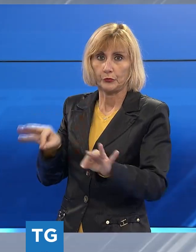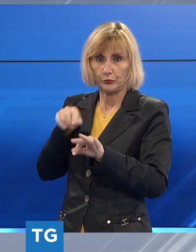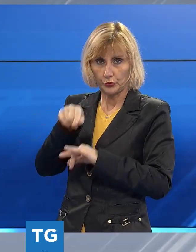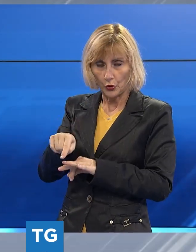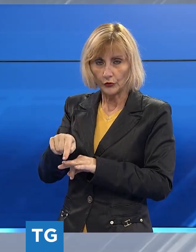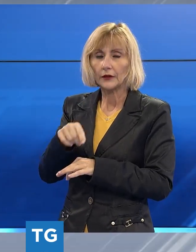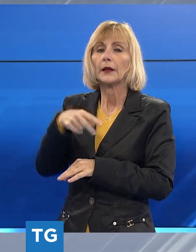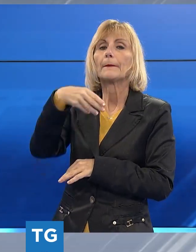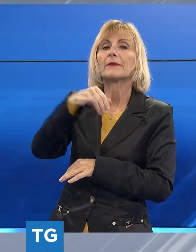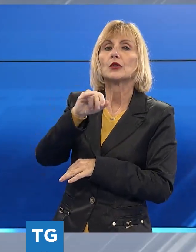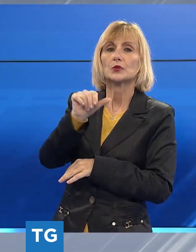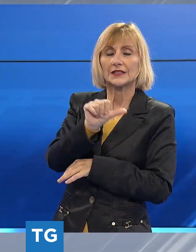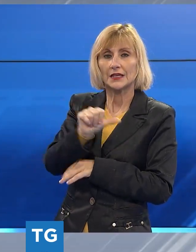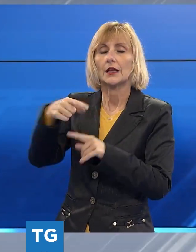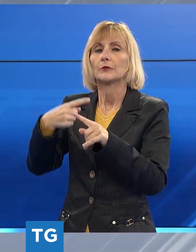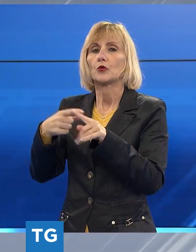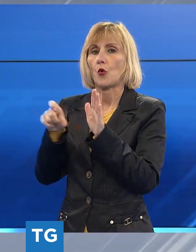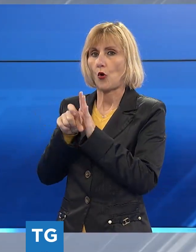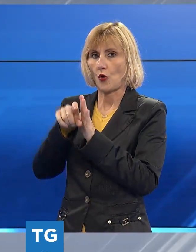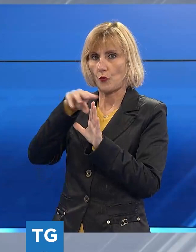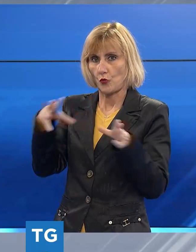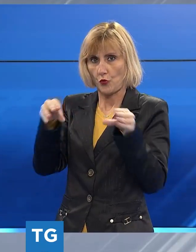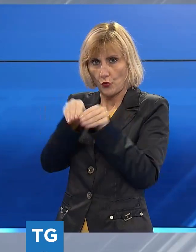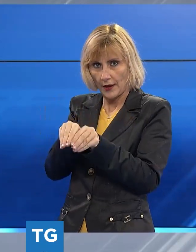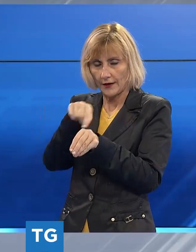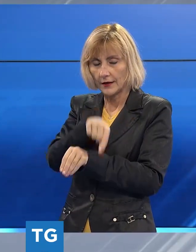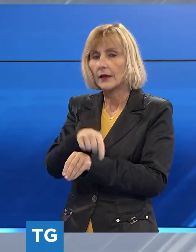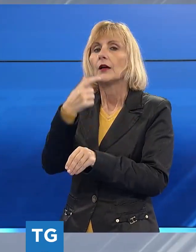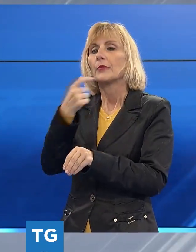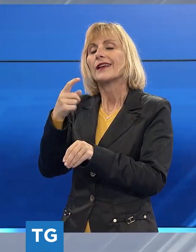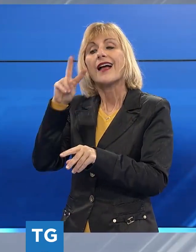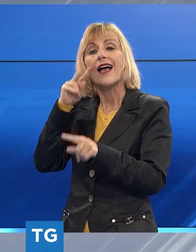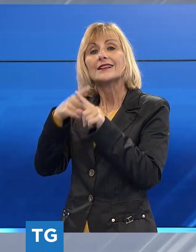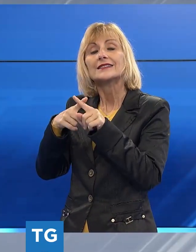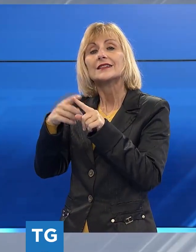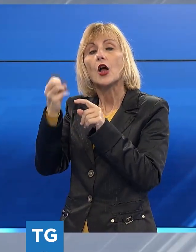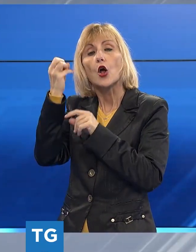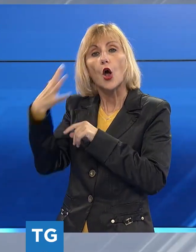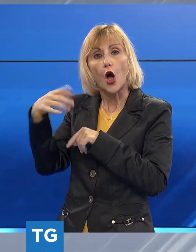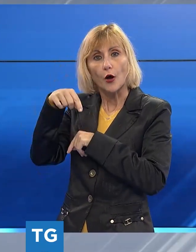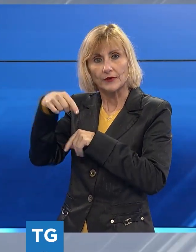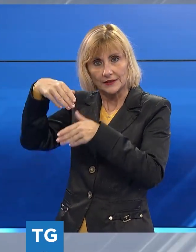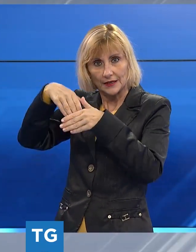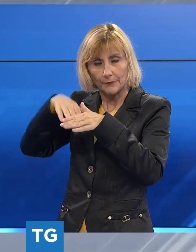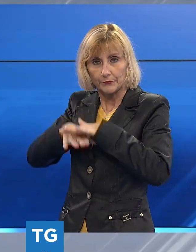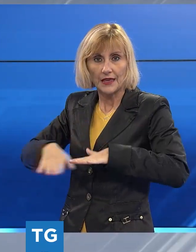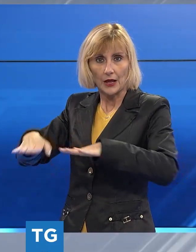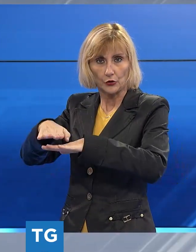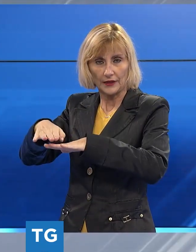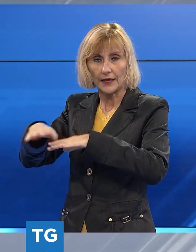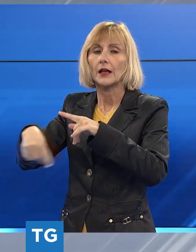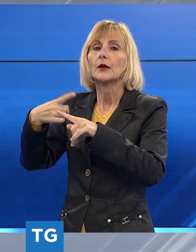proprio per terminare i lavori della parte dell'Expo Comics, il piano terra, e quelli legati alla formazione Campus,